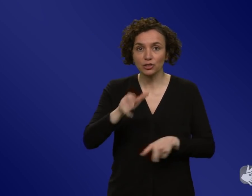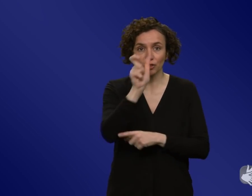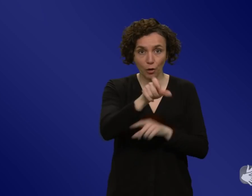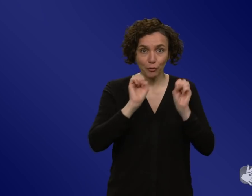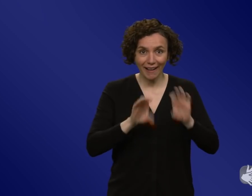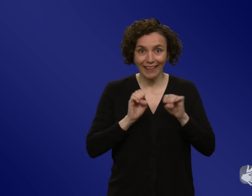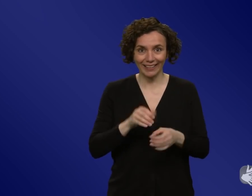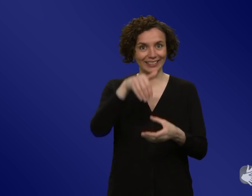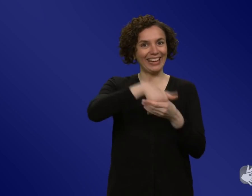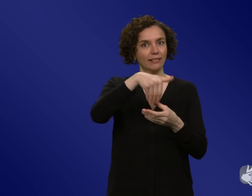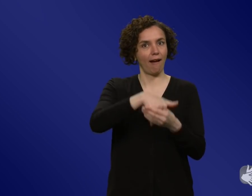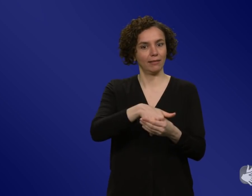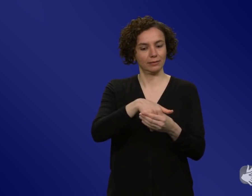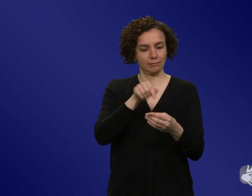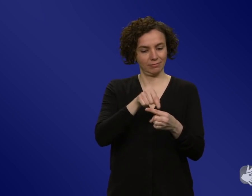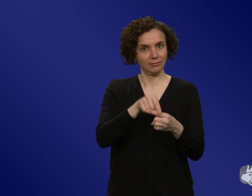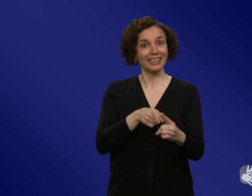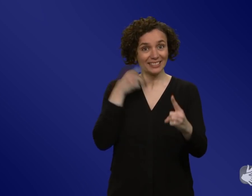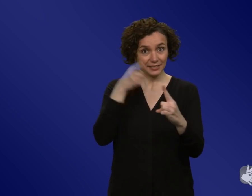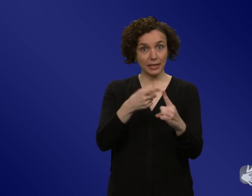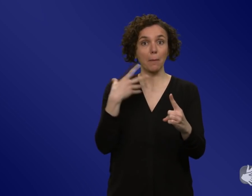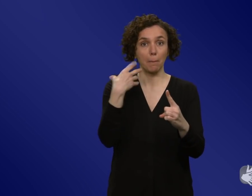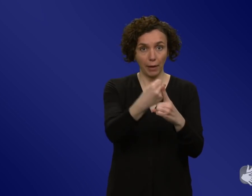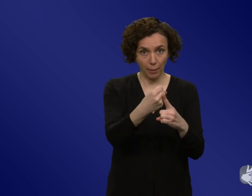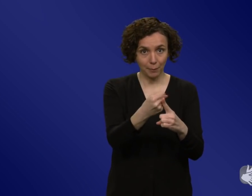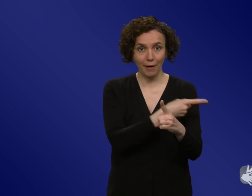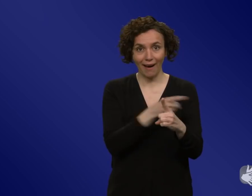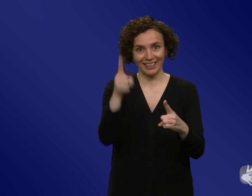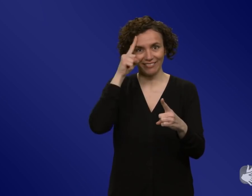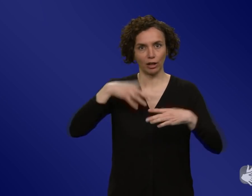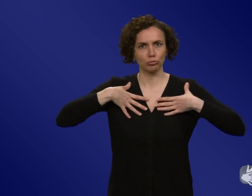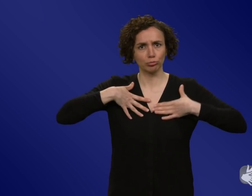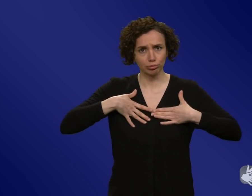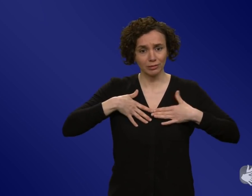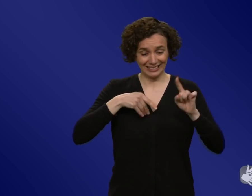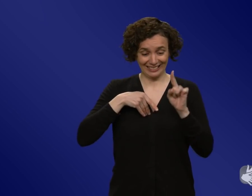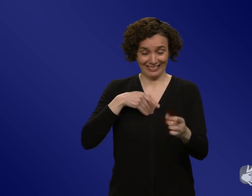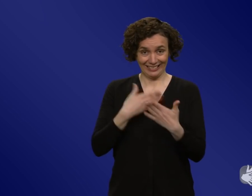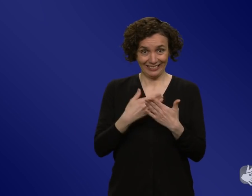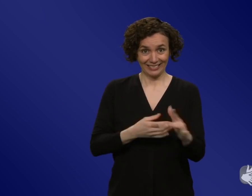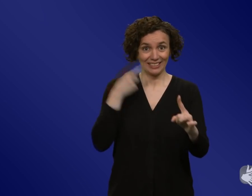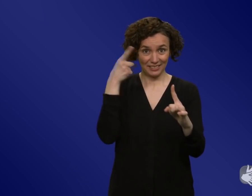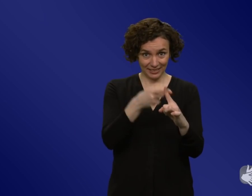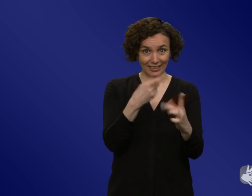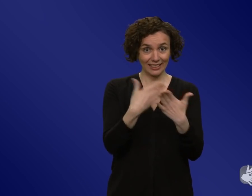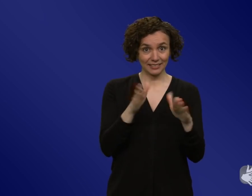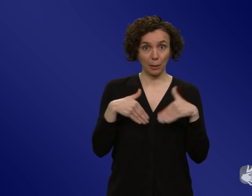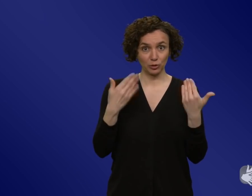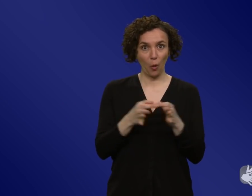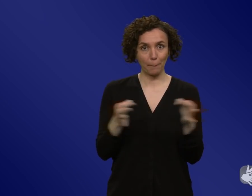informiert sind, da wollen wir hin, das sollt ihr deswegen tun, hier ist die Regel, die es euch einfach macht, das Verhalten